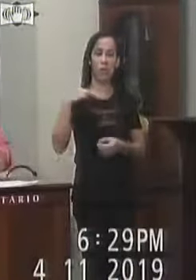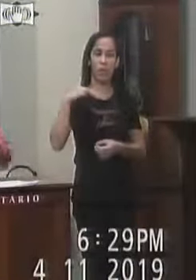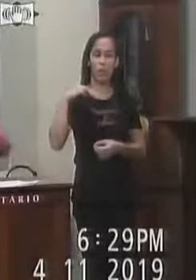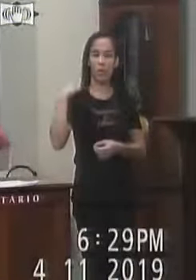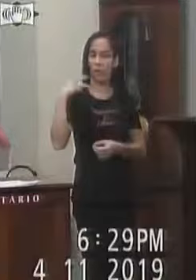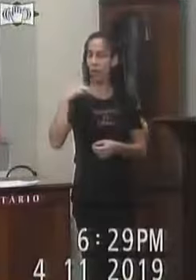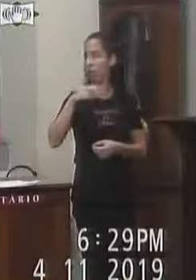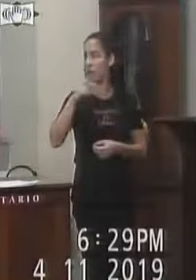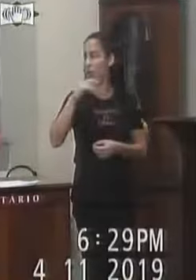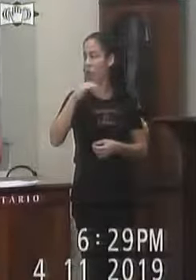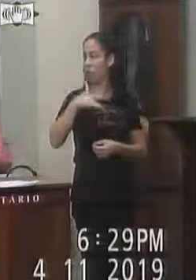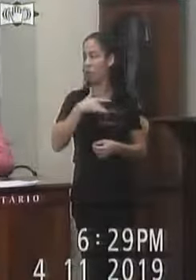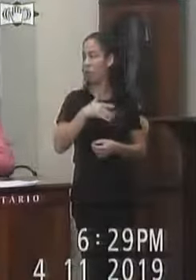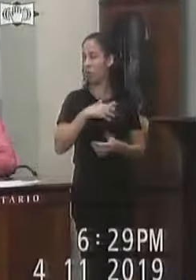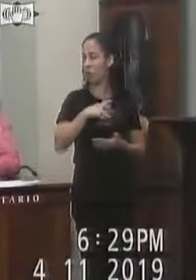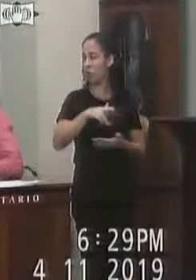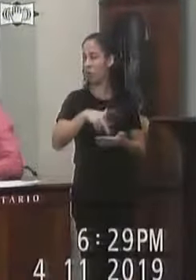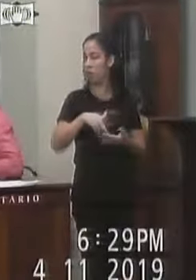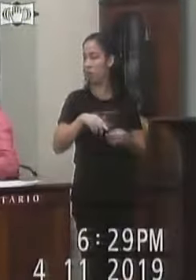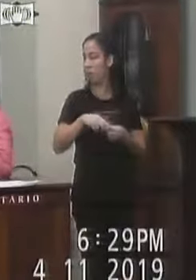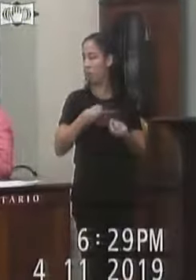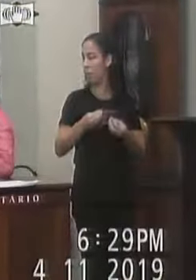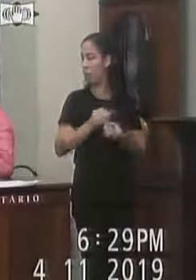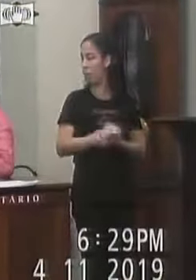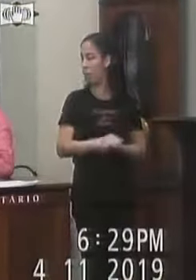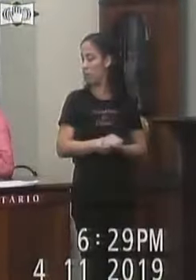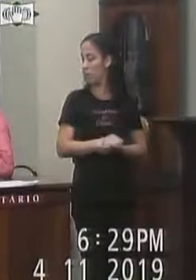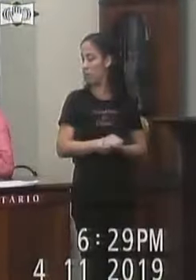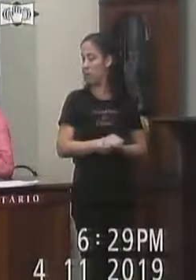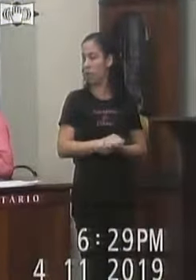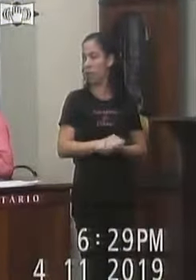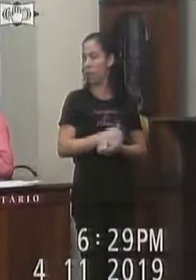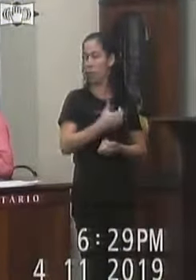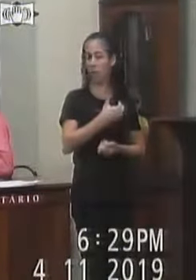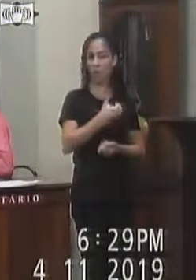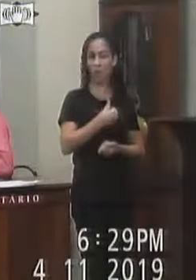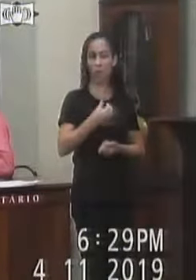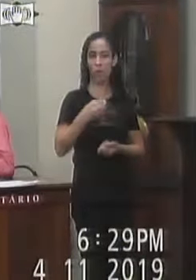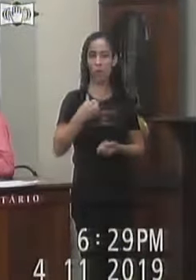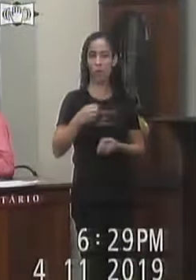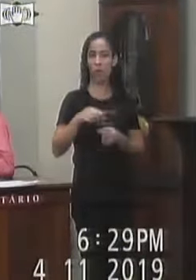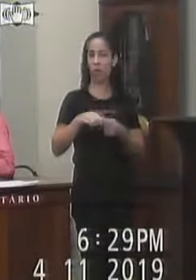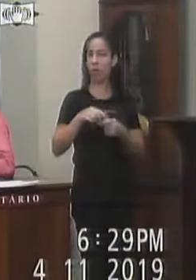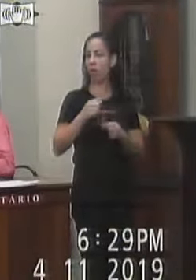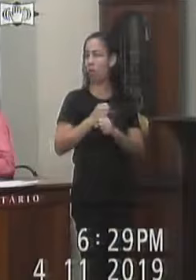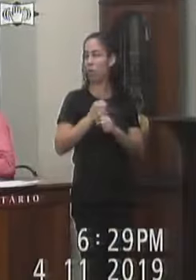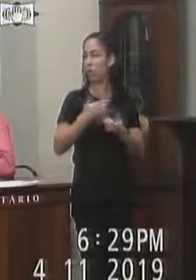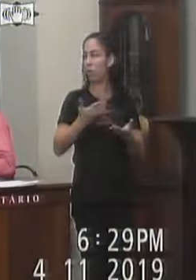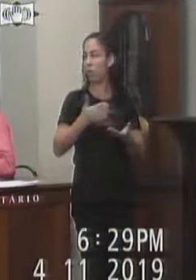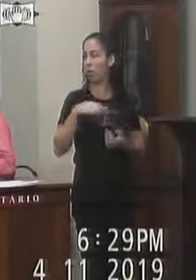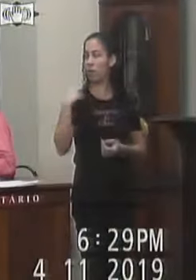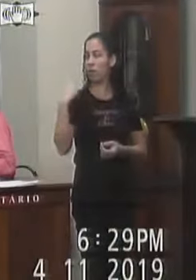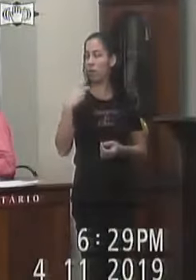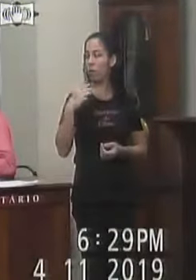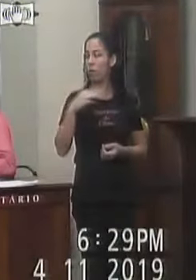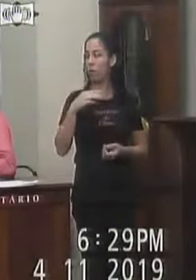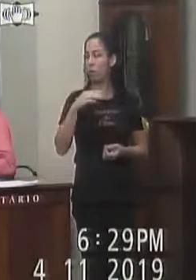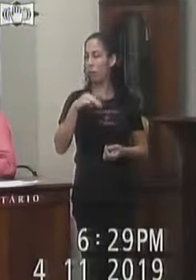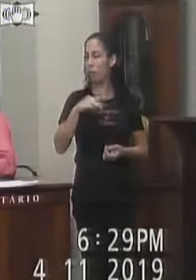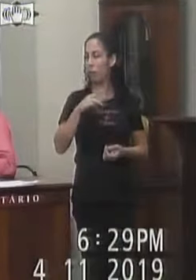O requerimento 106 De 2019 Do vereador